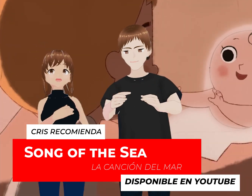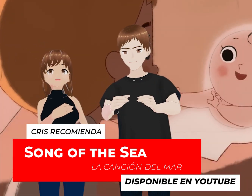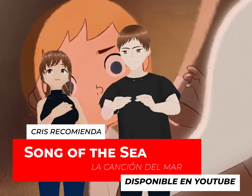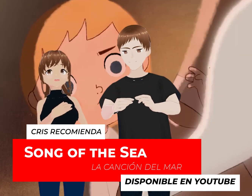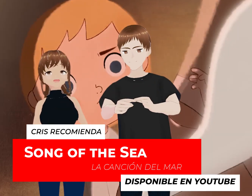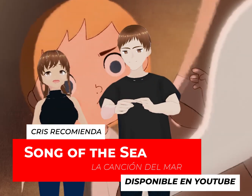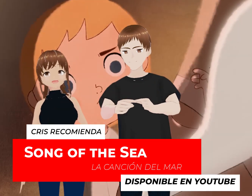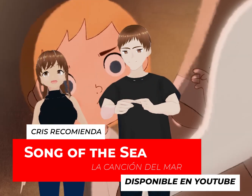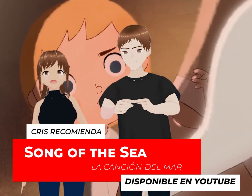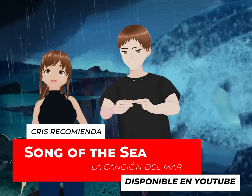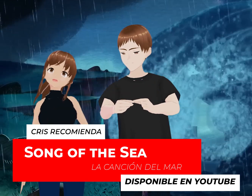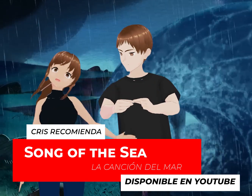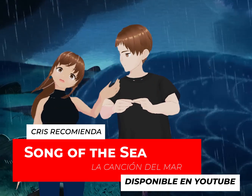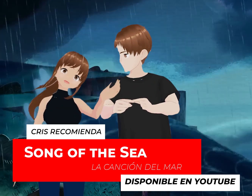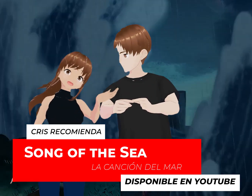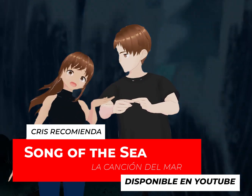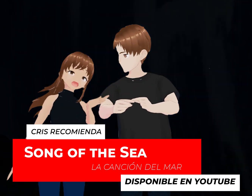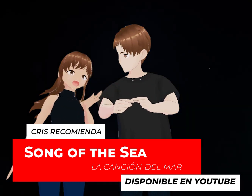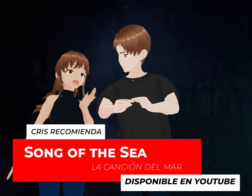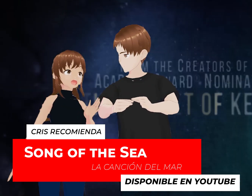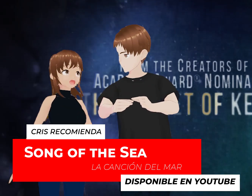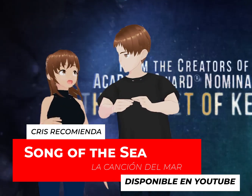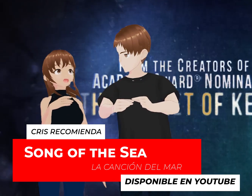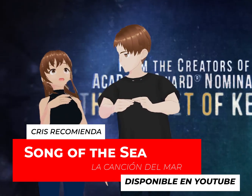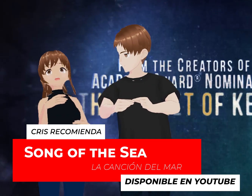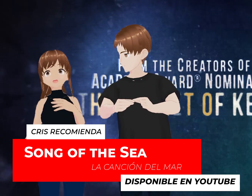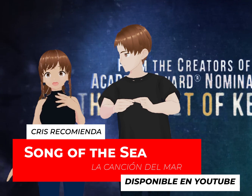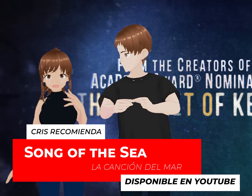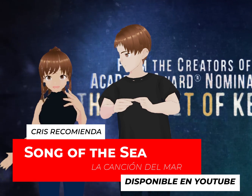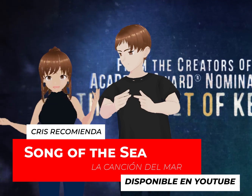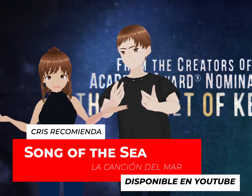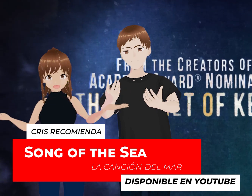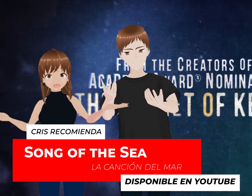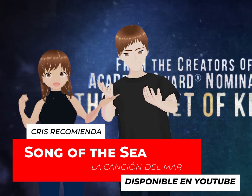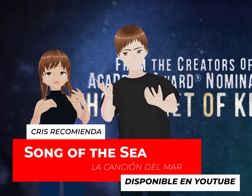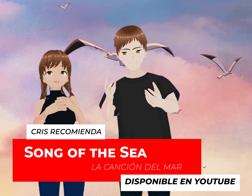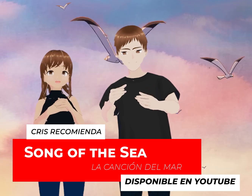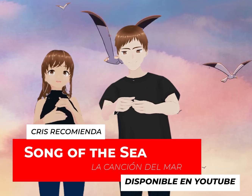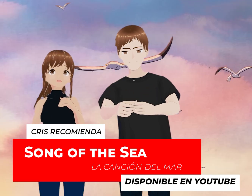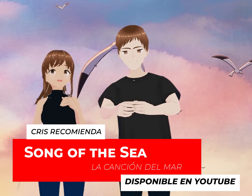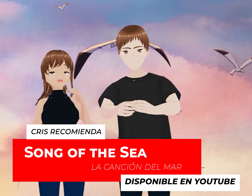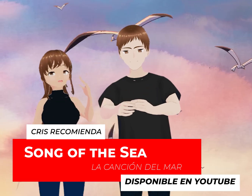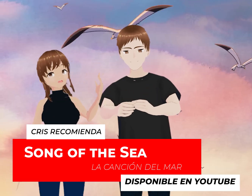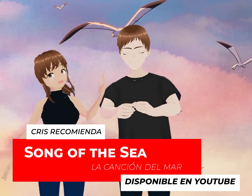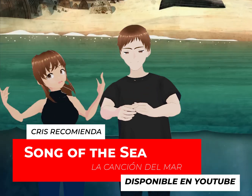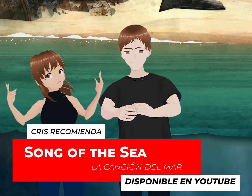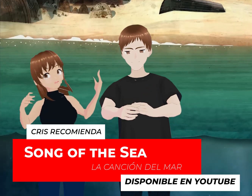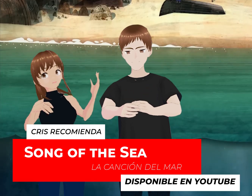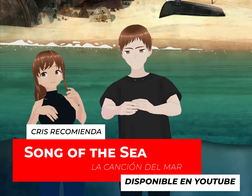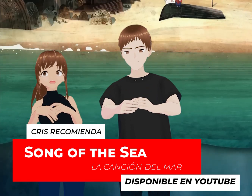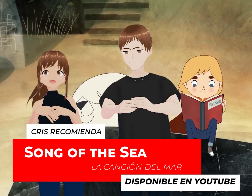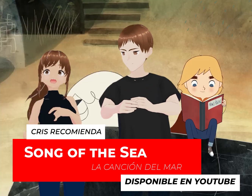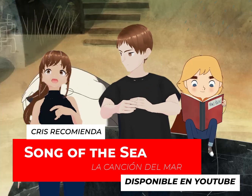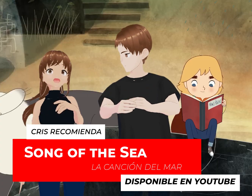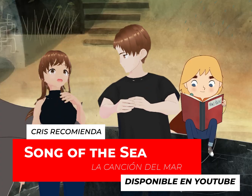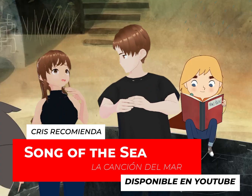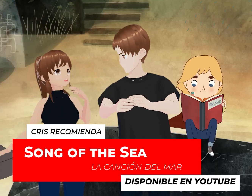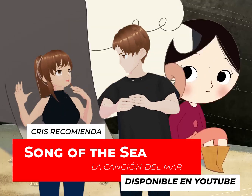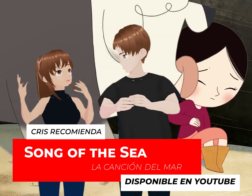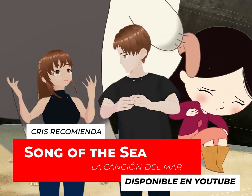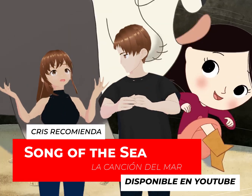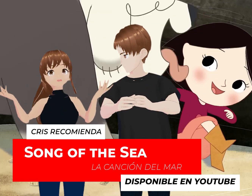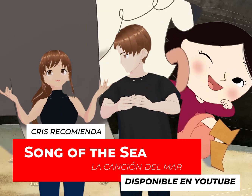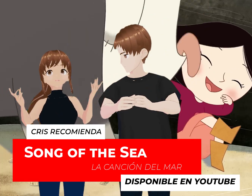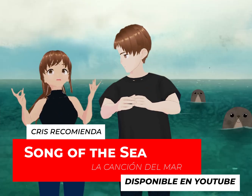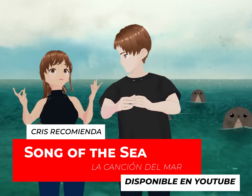son de estas personas que se transforman en focas. Entonces, son seres mágicos que viven en